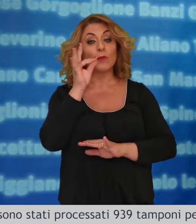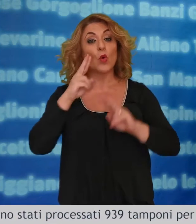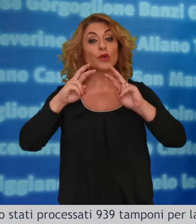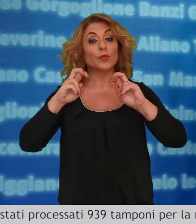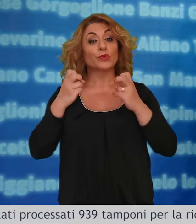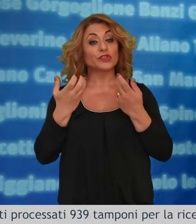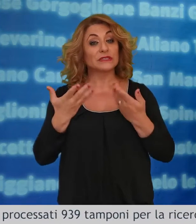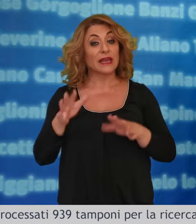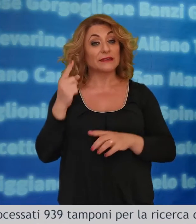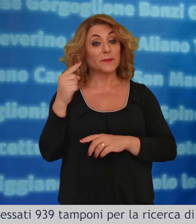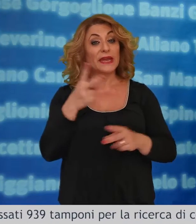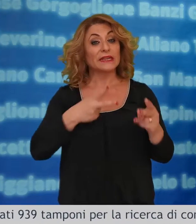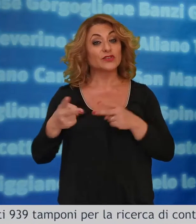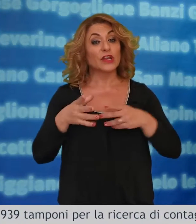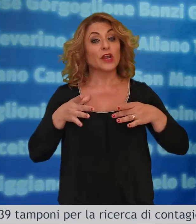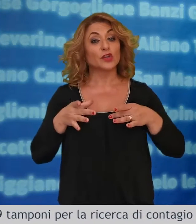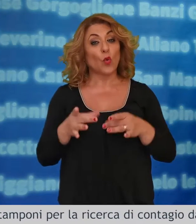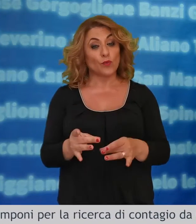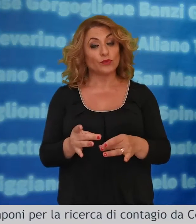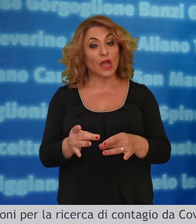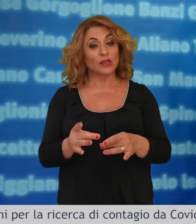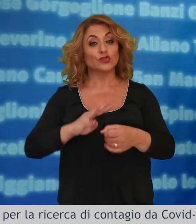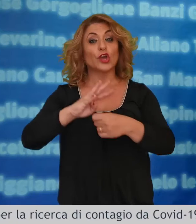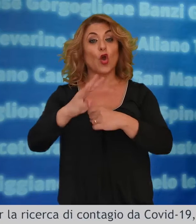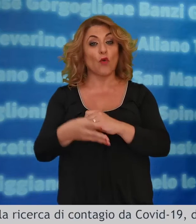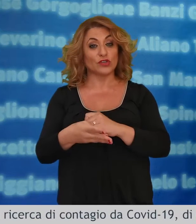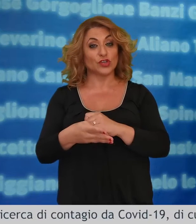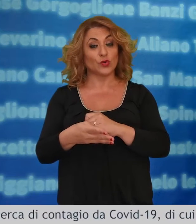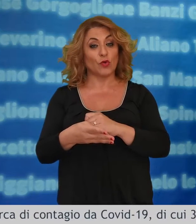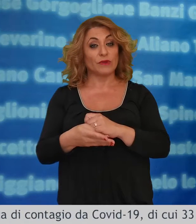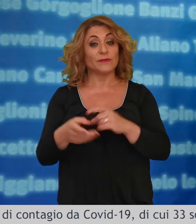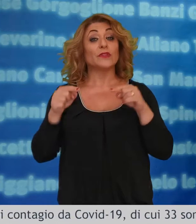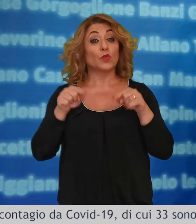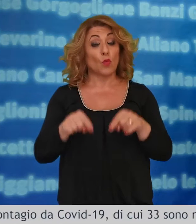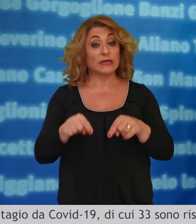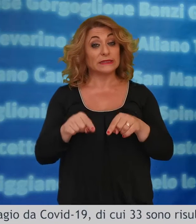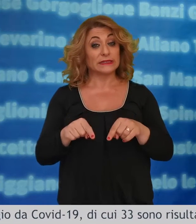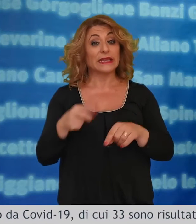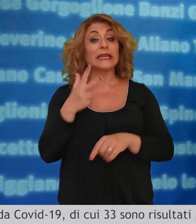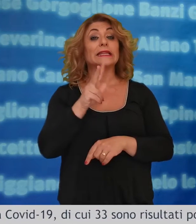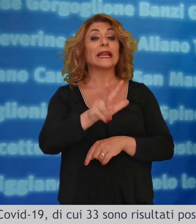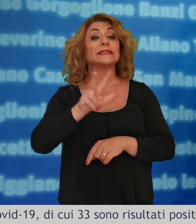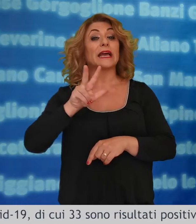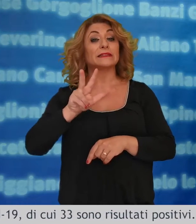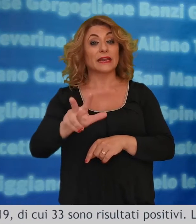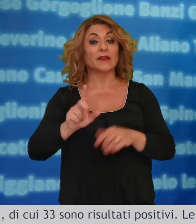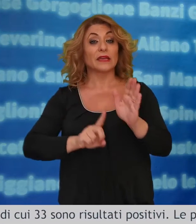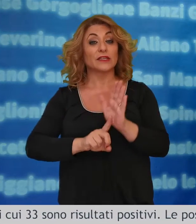tamponi per la ricerca di contagio da covid-19 di cui 33 sono risultati